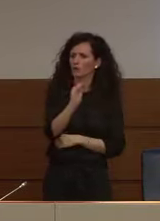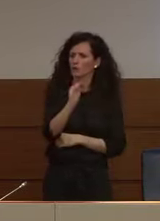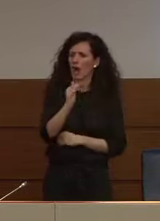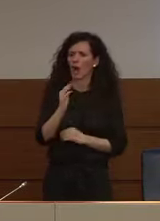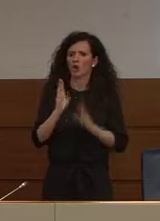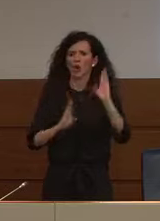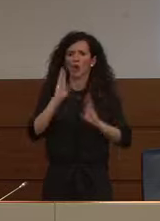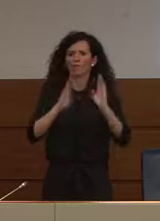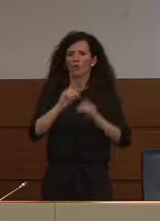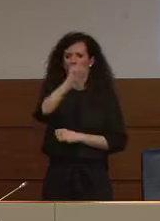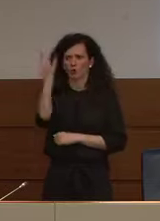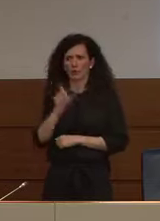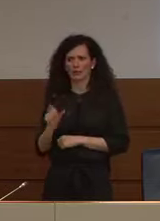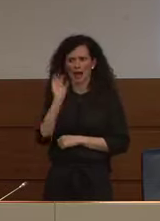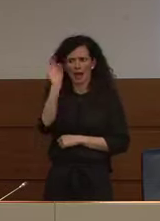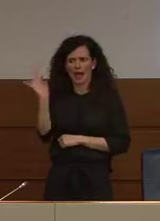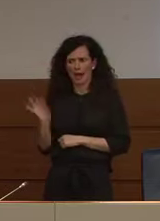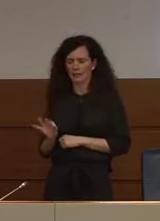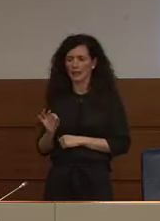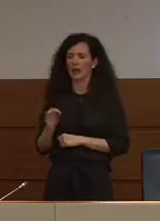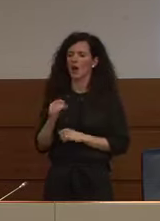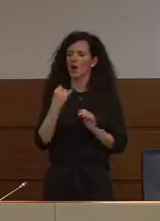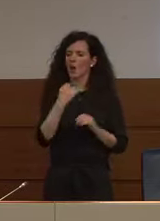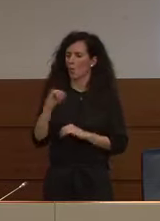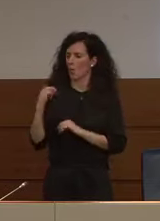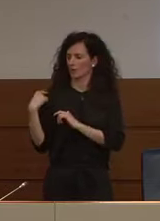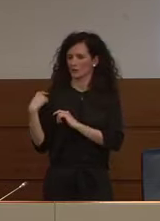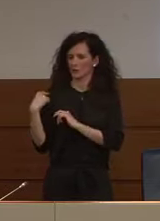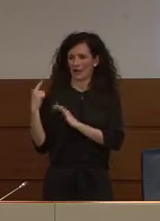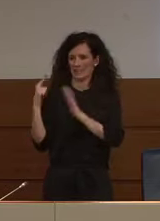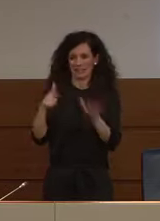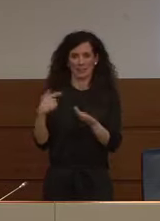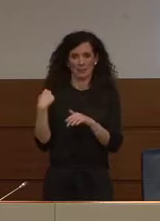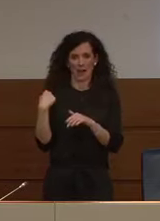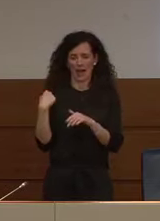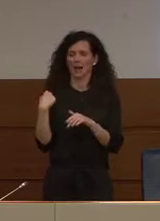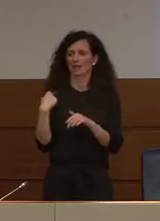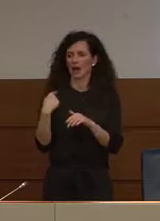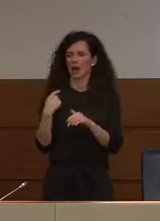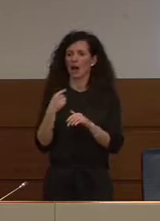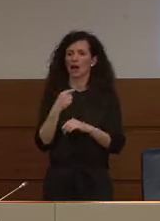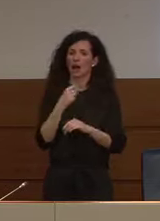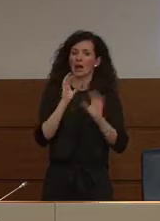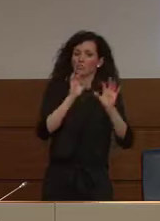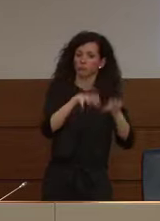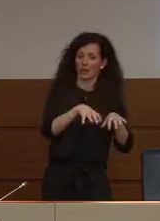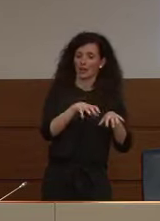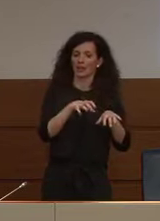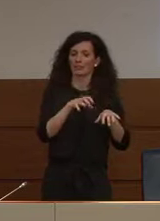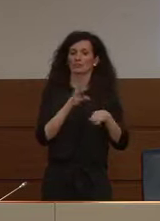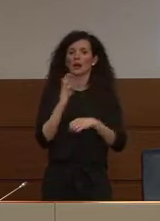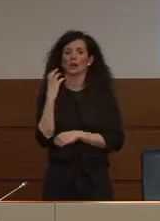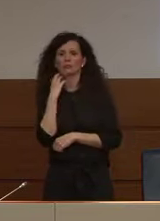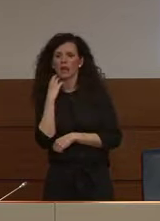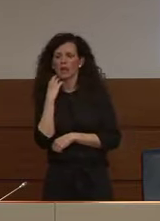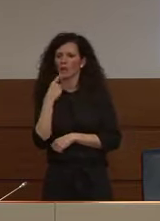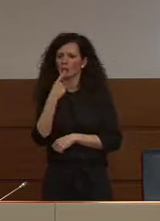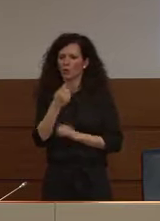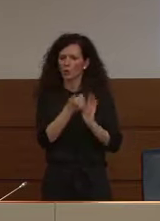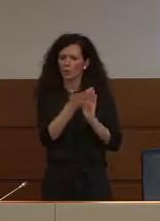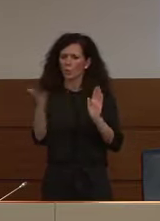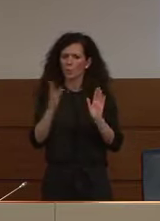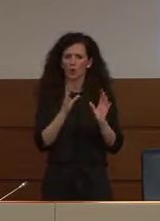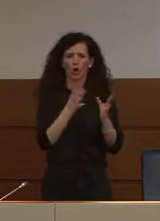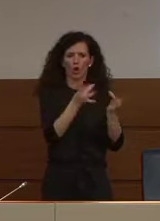fra l'altro negli ultimi sette giorni entrambe queste due province hanno fatto registrare un numero di contagi superiori a